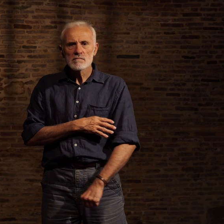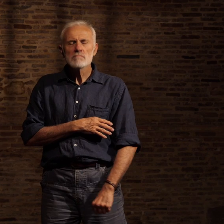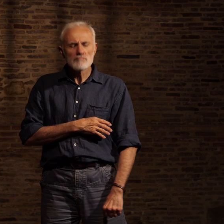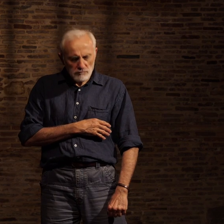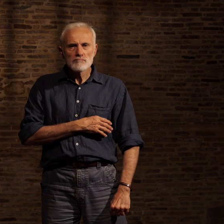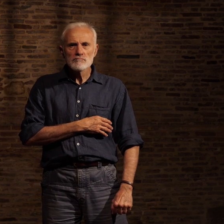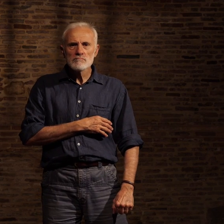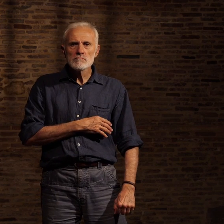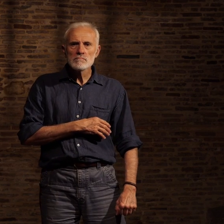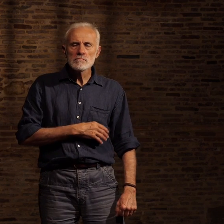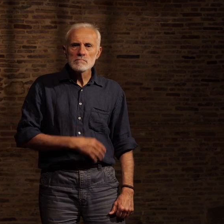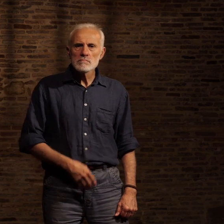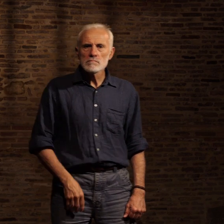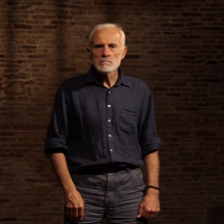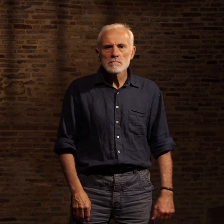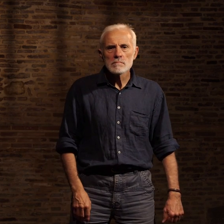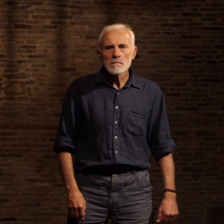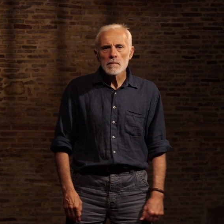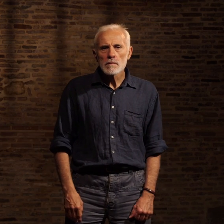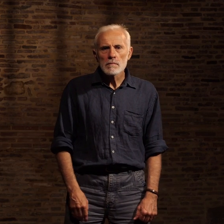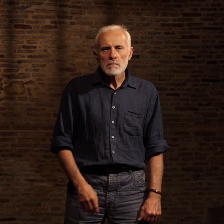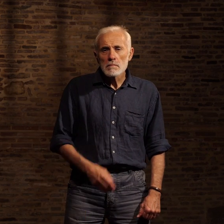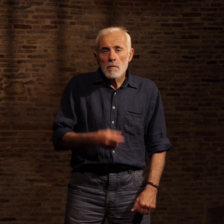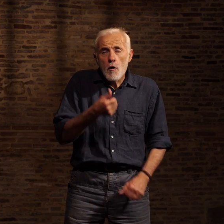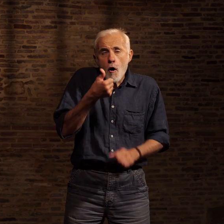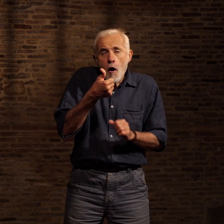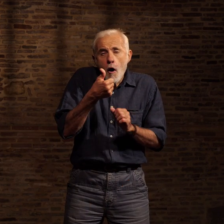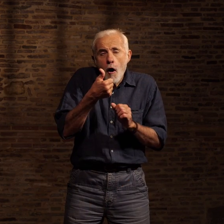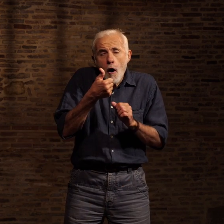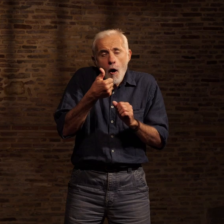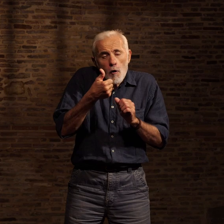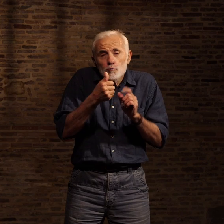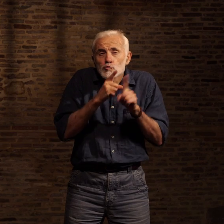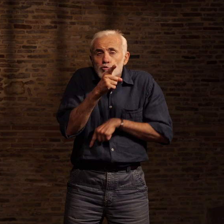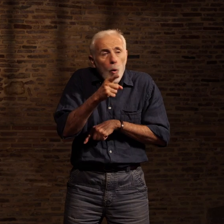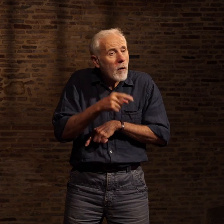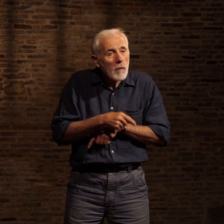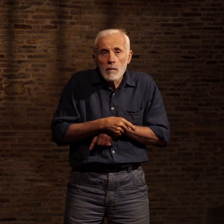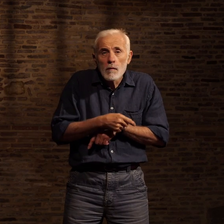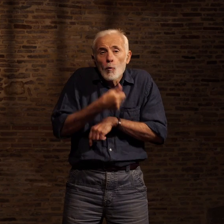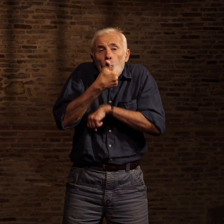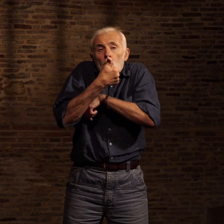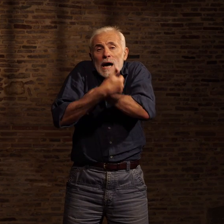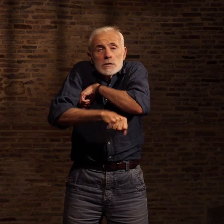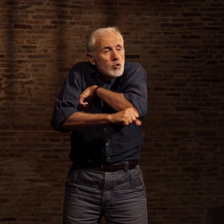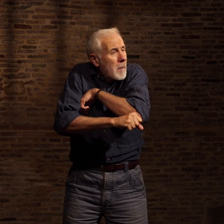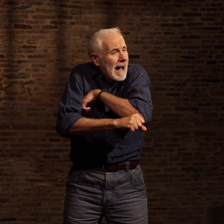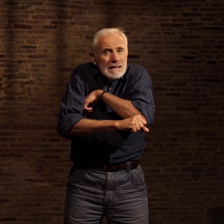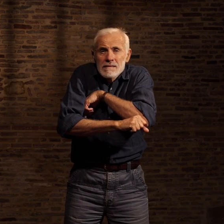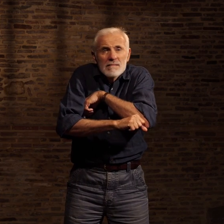Un jour, une semaine, une éternité aurait pu s'écouler. Mais en réalité, deux ans,